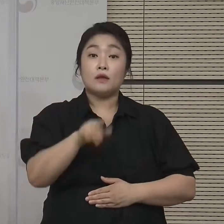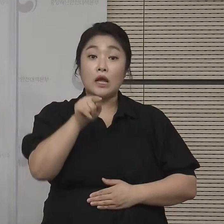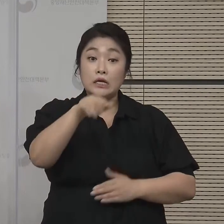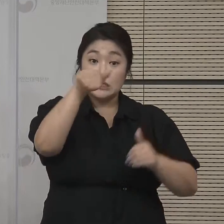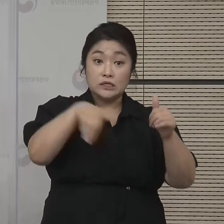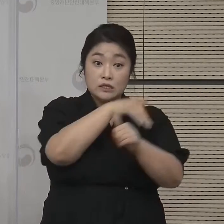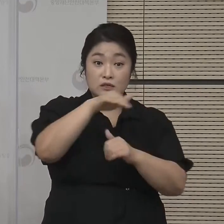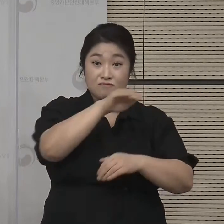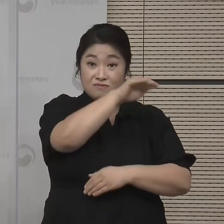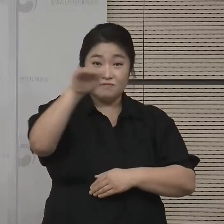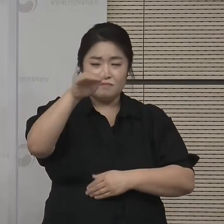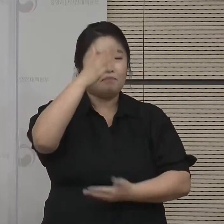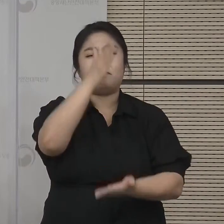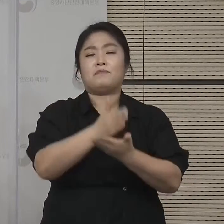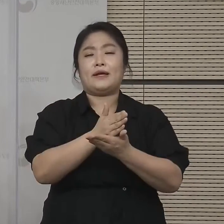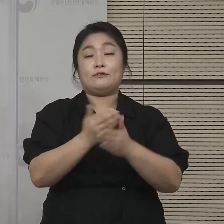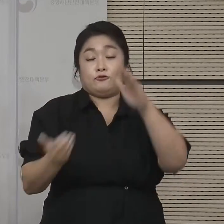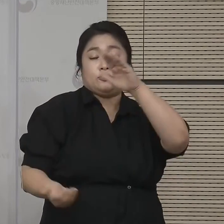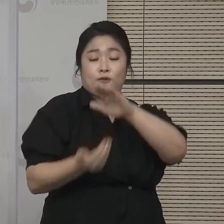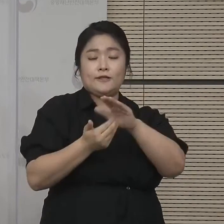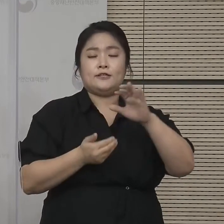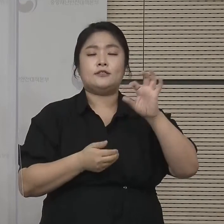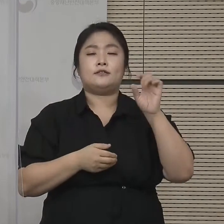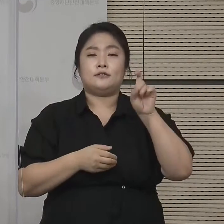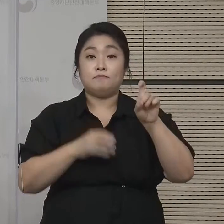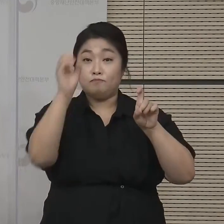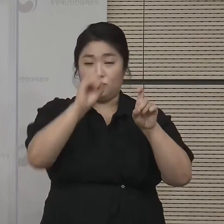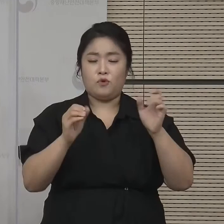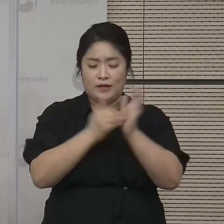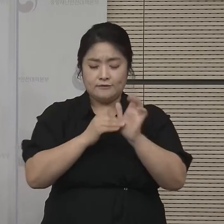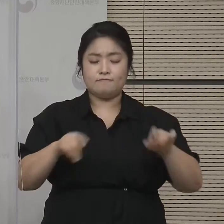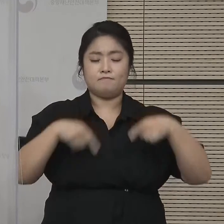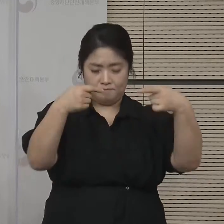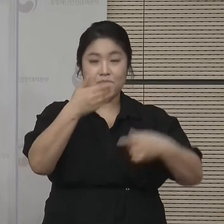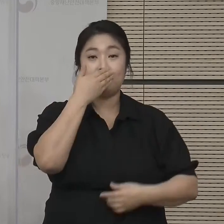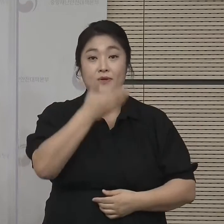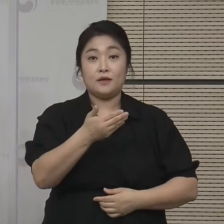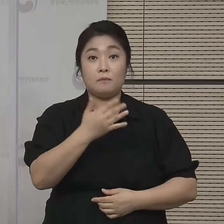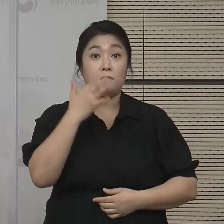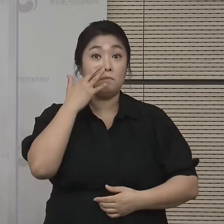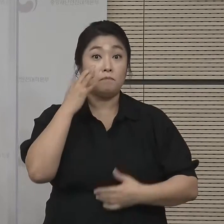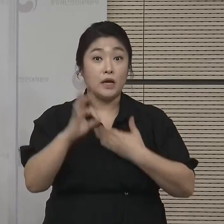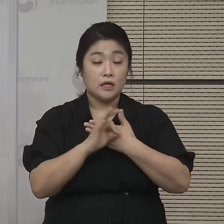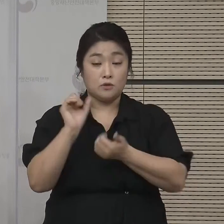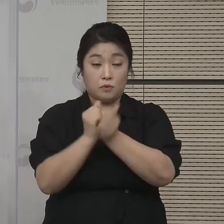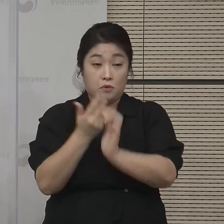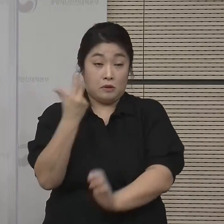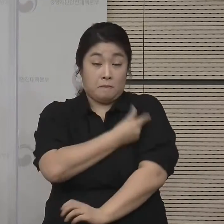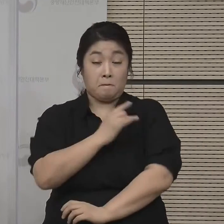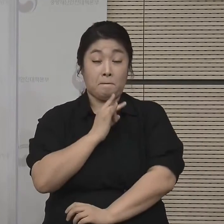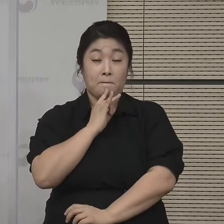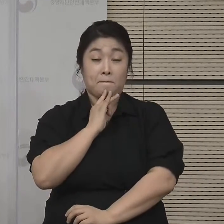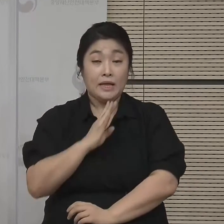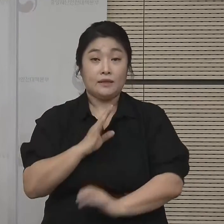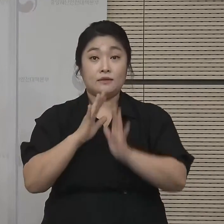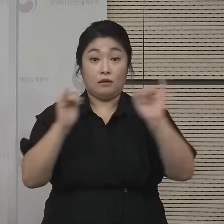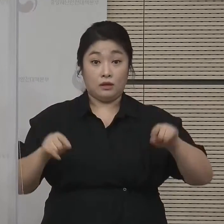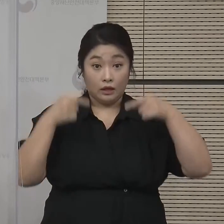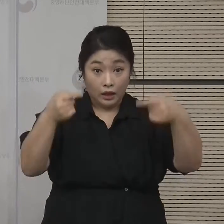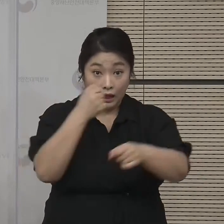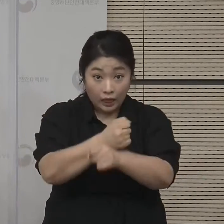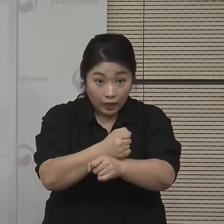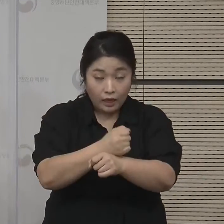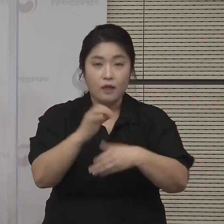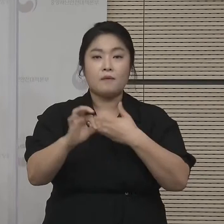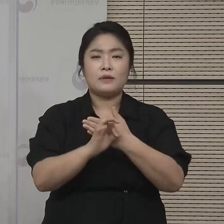이 상한을 해제하여 최대 10%까지 가능하도록 하였습니다. 만약 접종완료자만 가지고 참여하는 경우에는